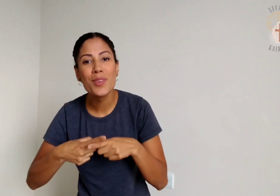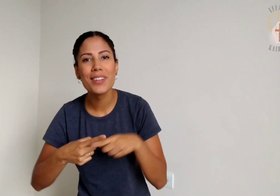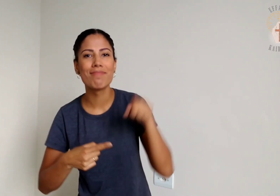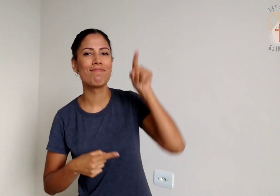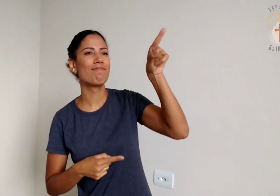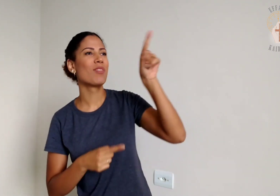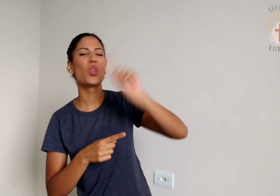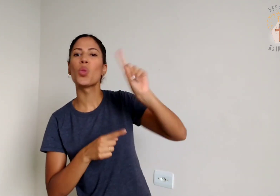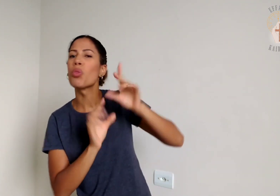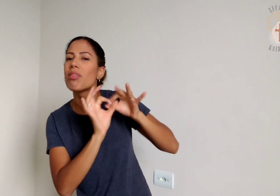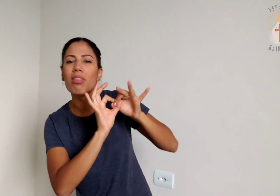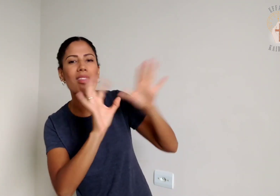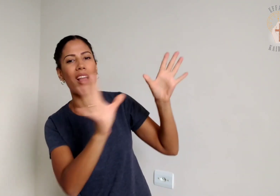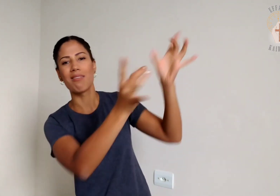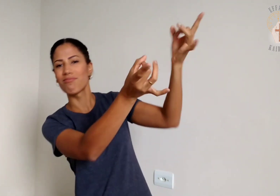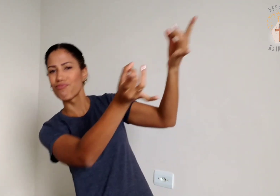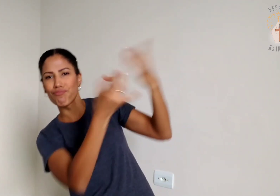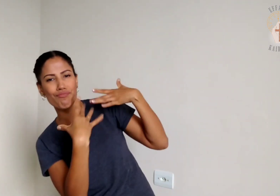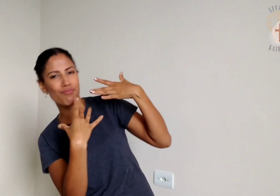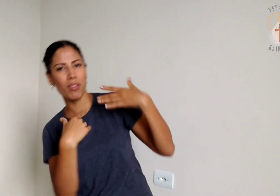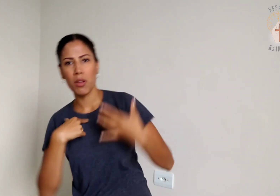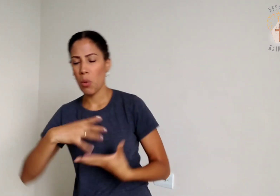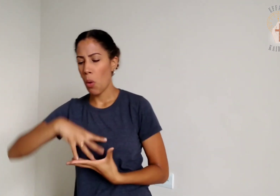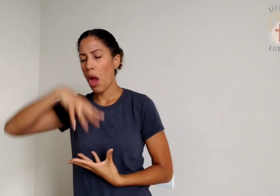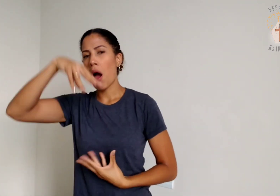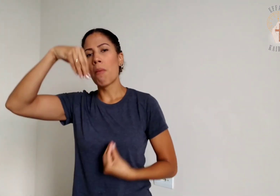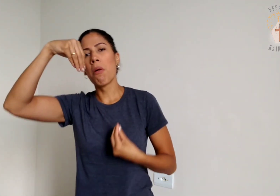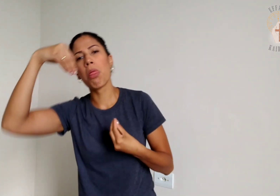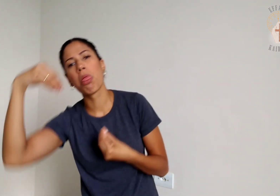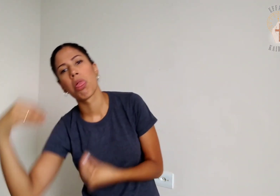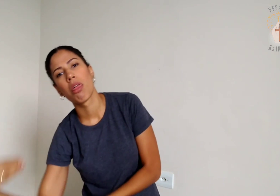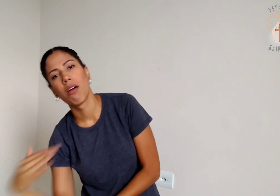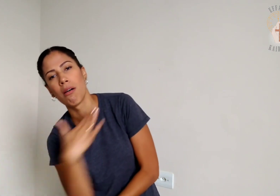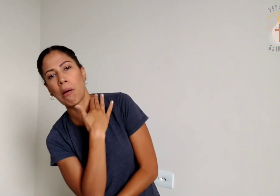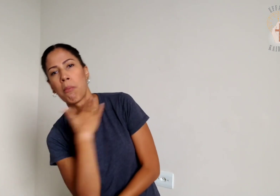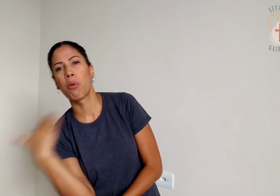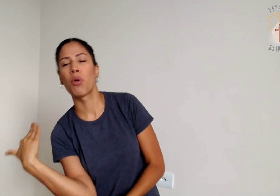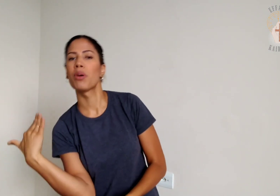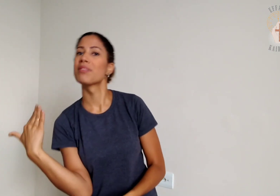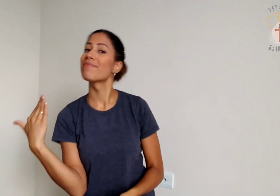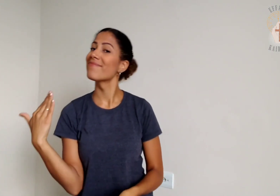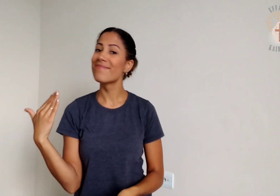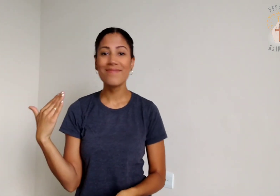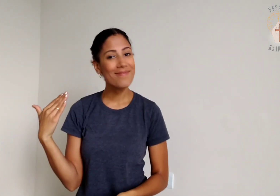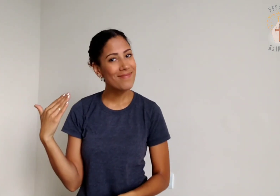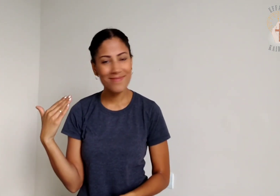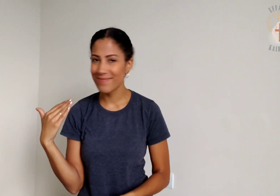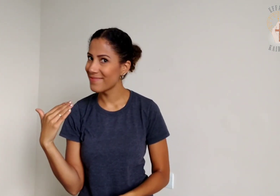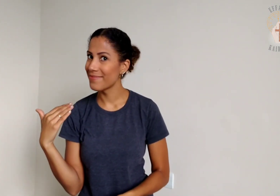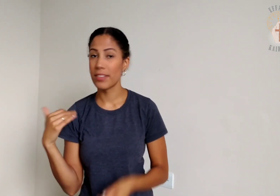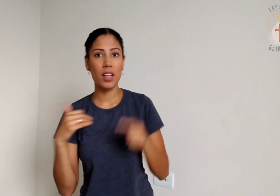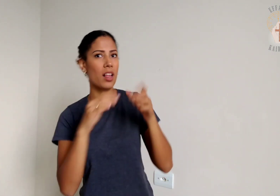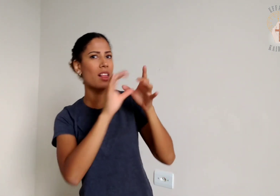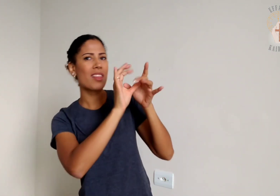porque não deixarás minha alma na região dos mortos, nem